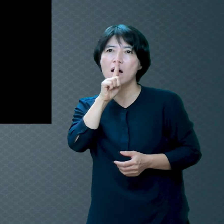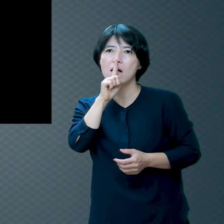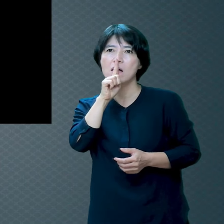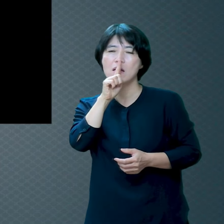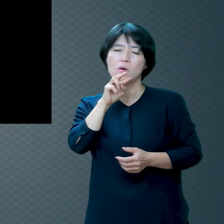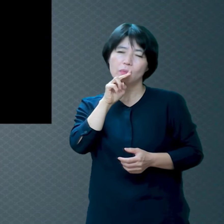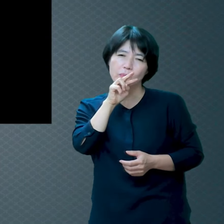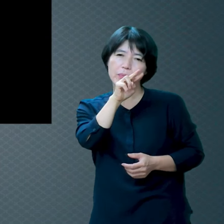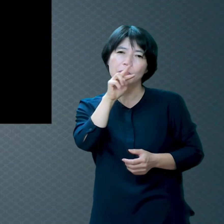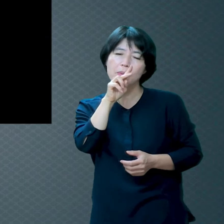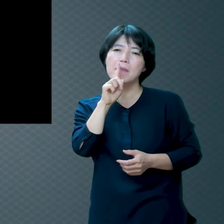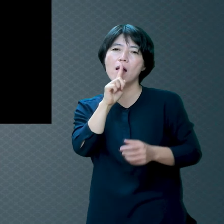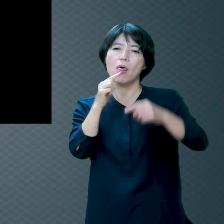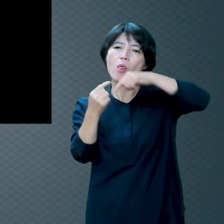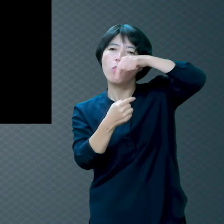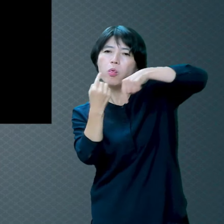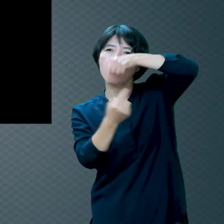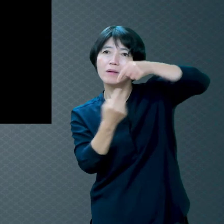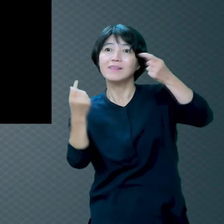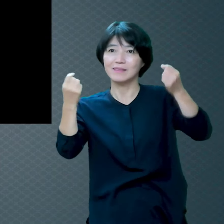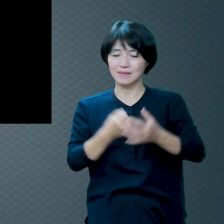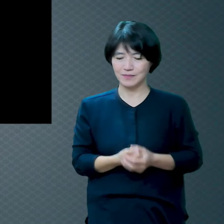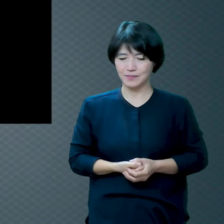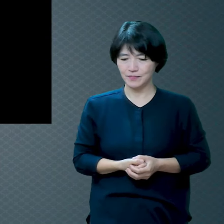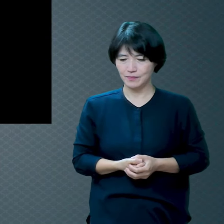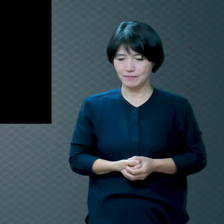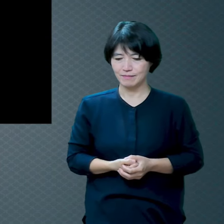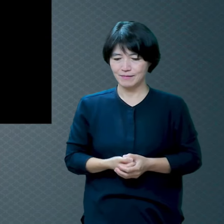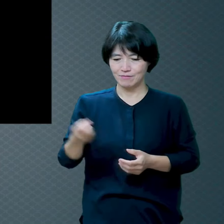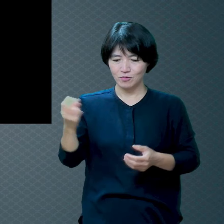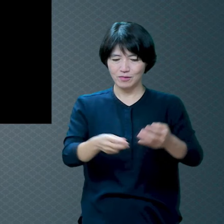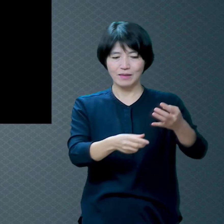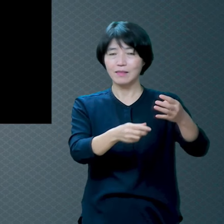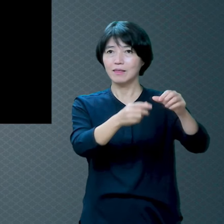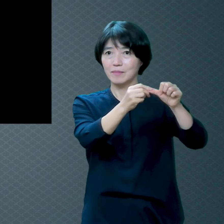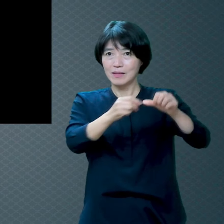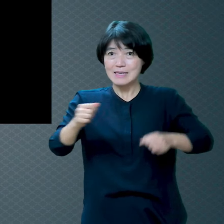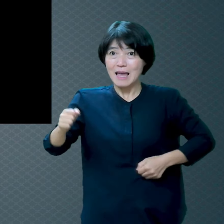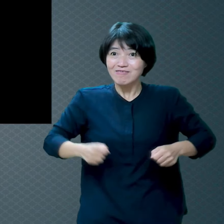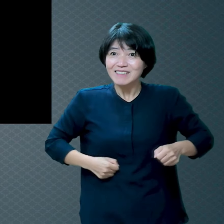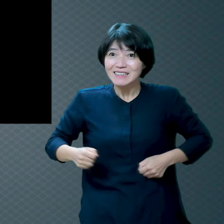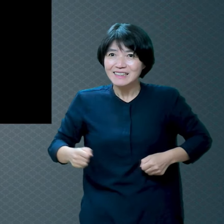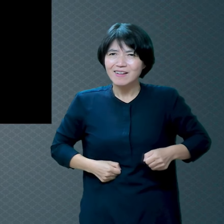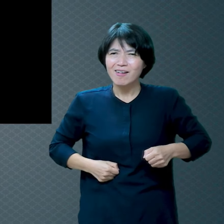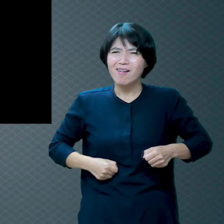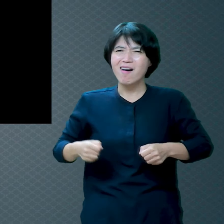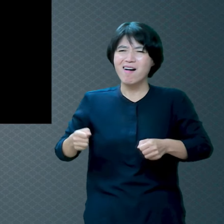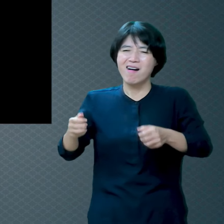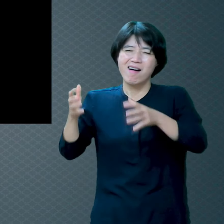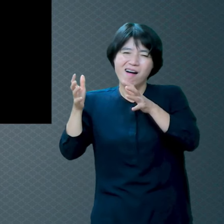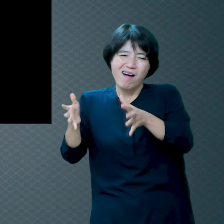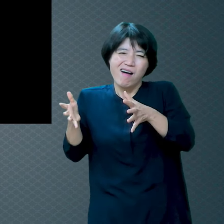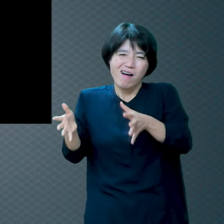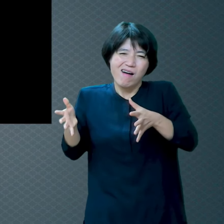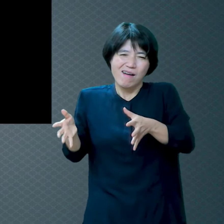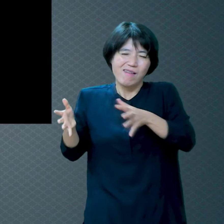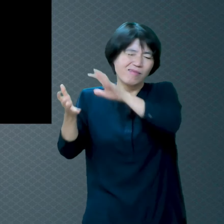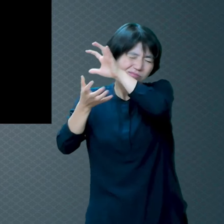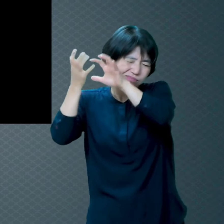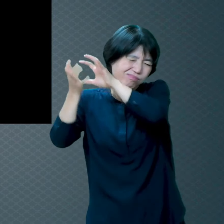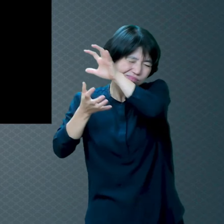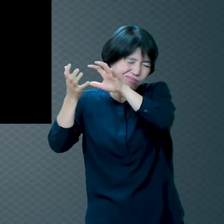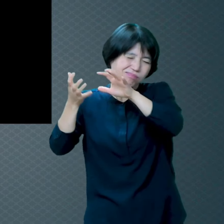개구리 정말 시끄럽죠 얼마나 시끄러워요 밤새 개굴 개굴 그리고